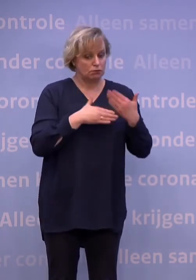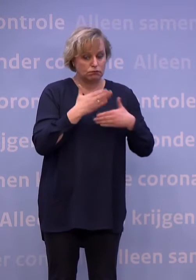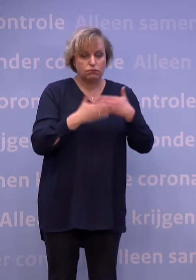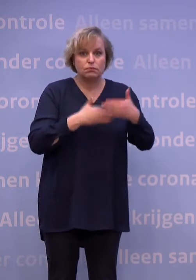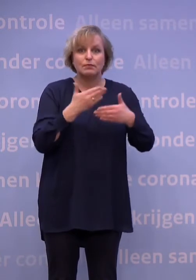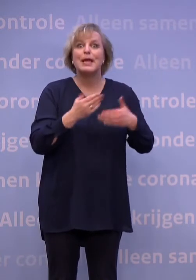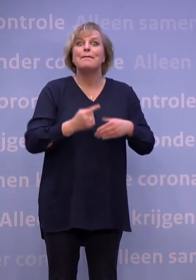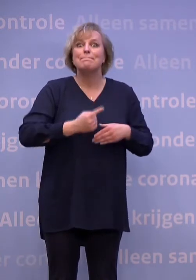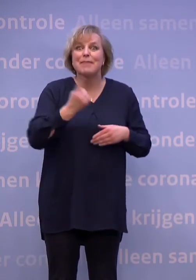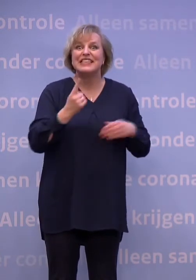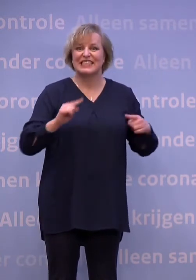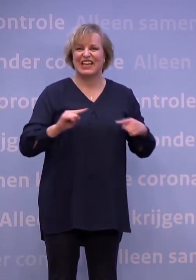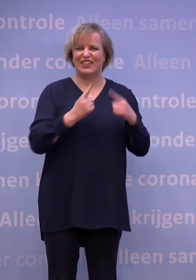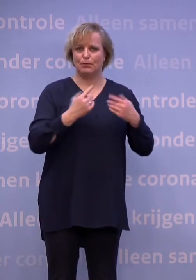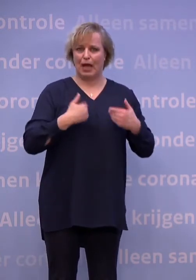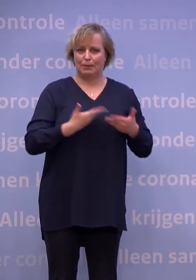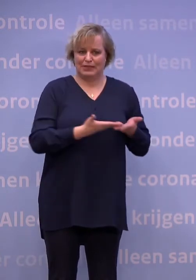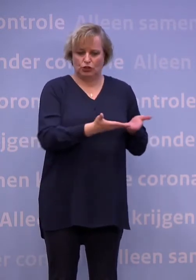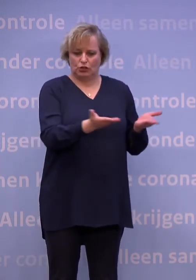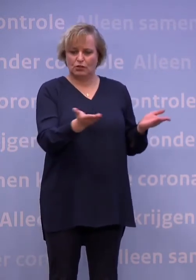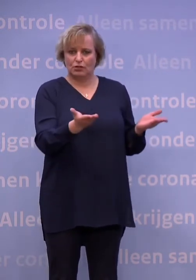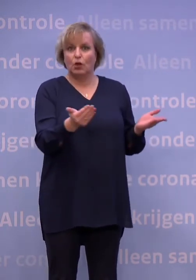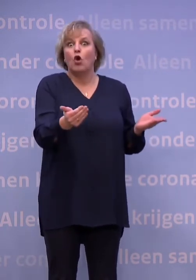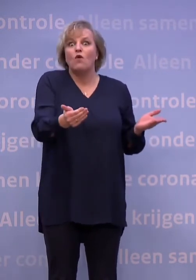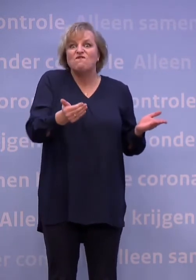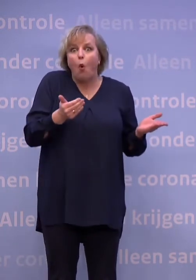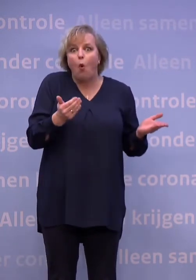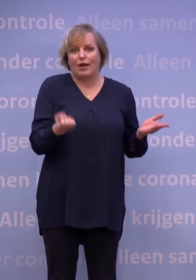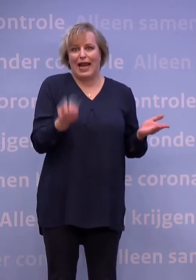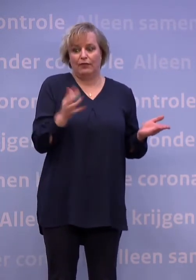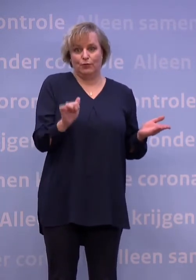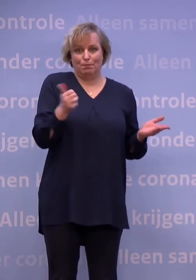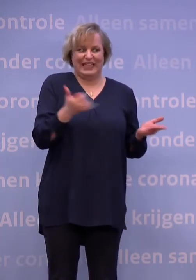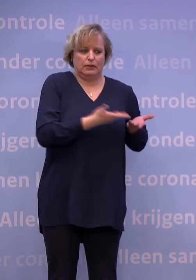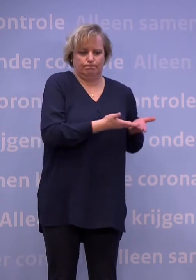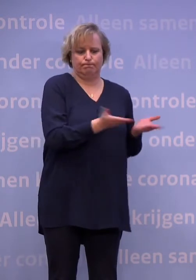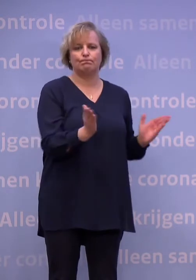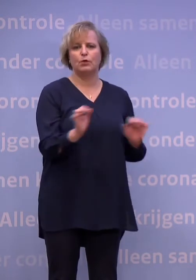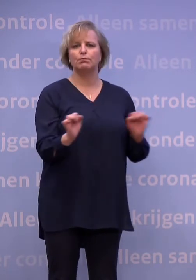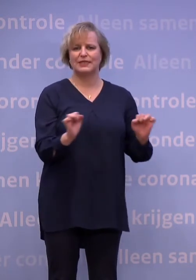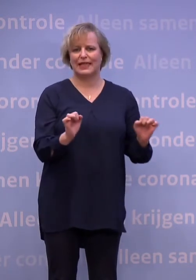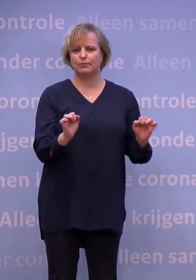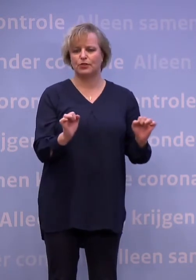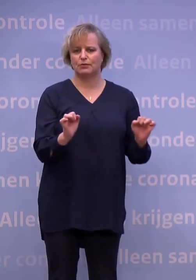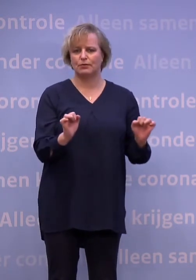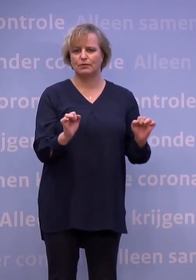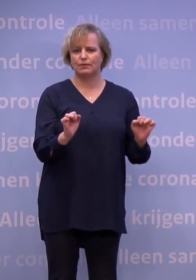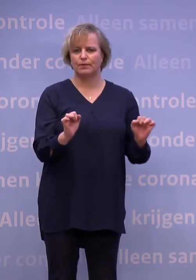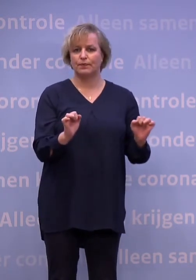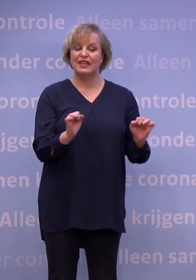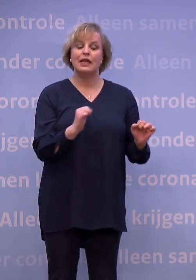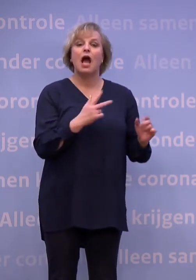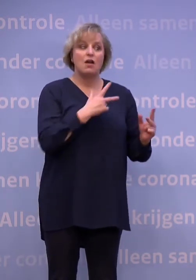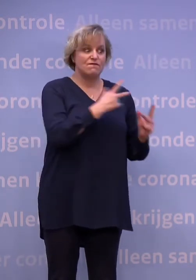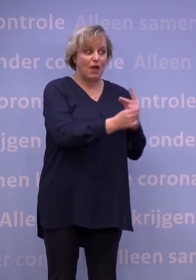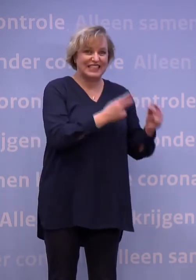kwetsbare mensen en de mensen die voor hen zorgen, voor het begin van de lente beschermd te hebben. Voor de snelheid waarmee we kunnen